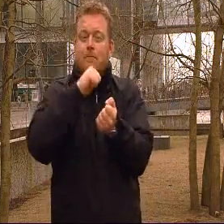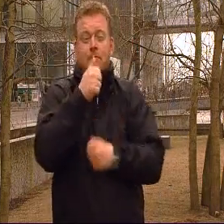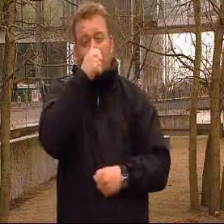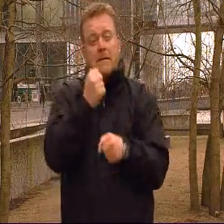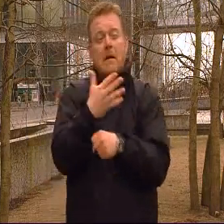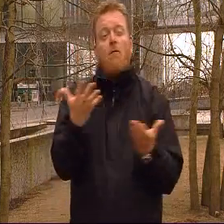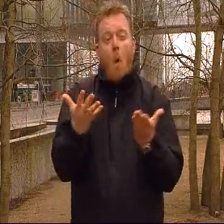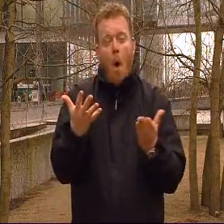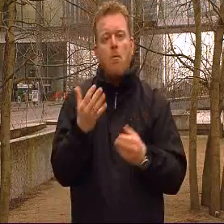i subtroperne.